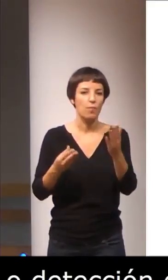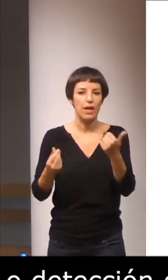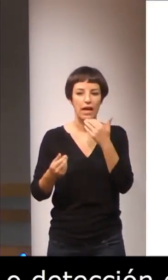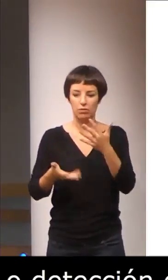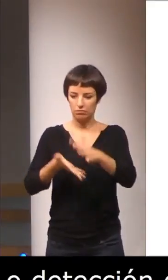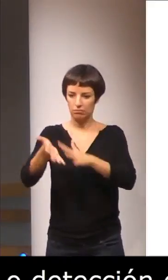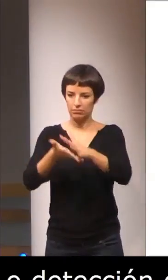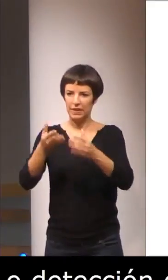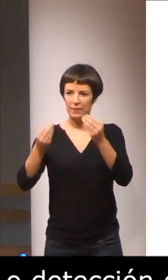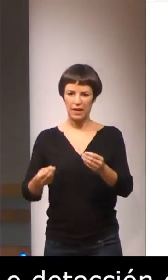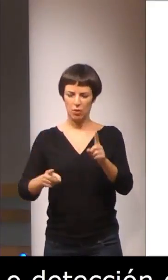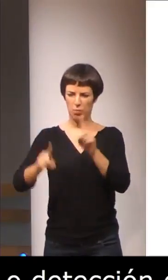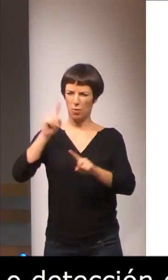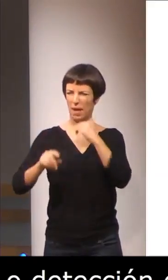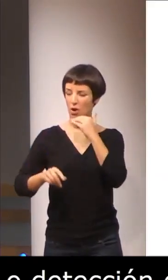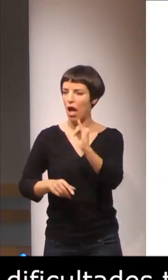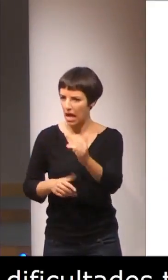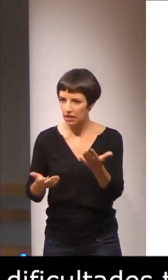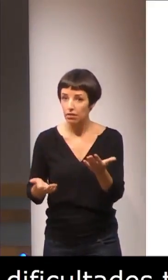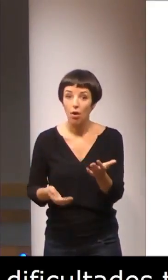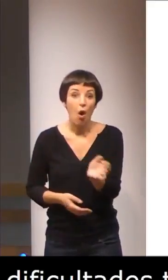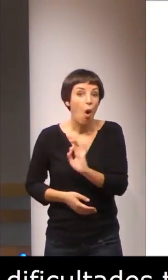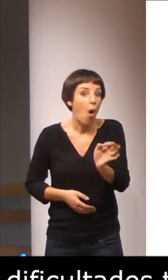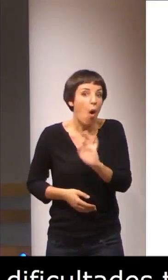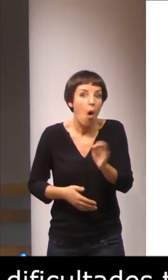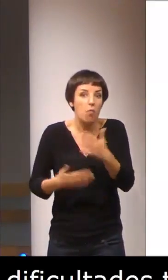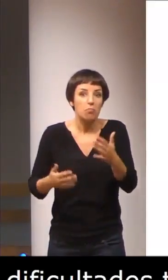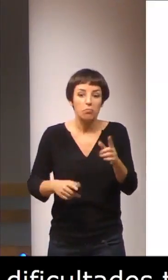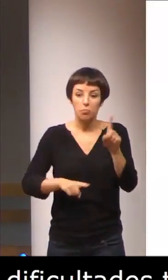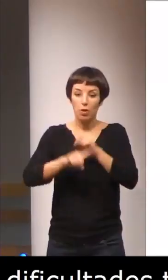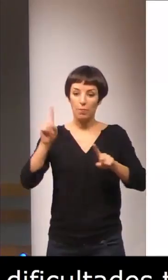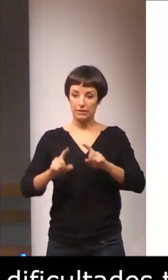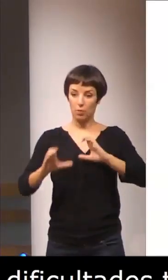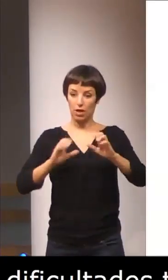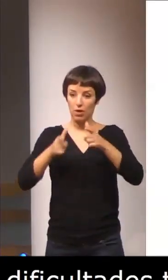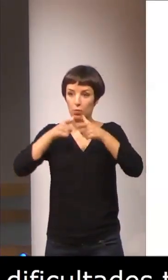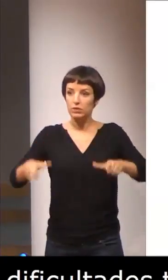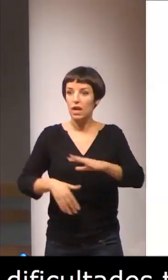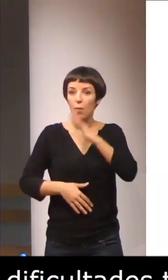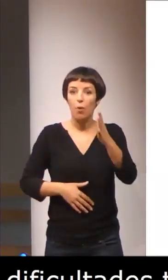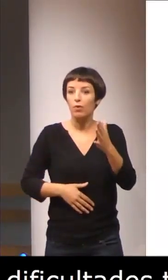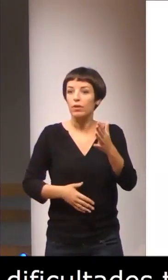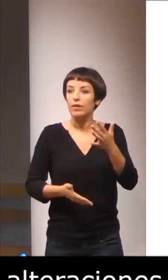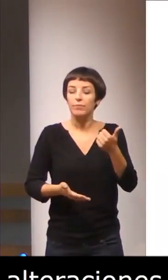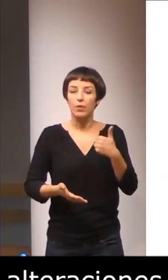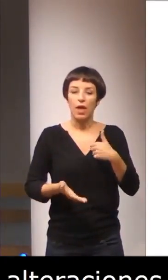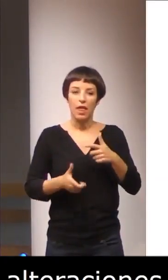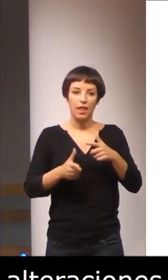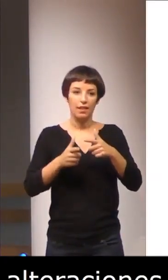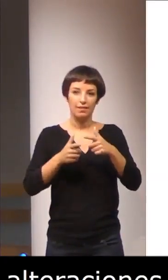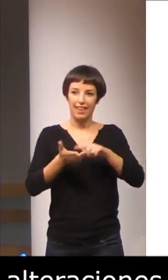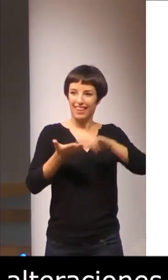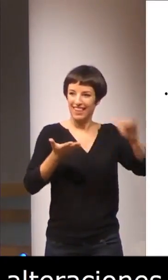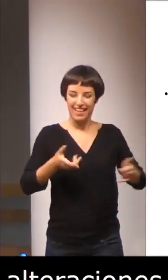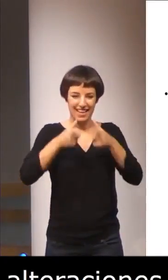signado, como podrían tener su origen en lo que serían procesos de deprivación lingüística. O sea,